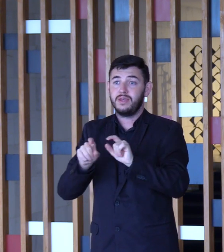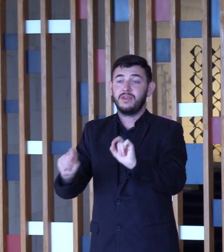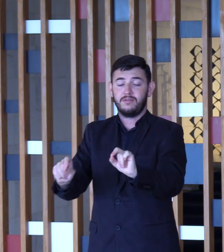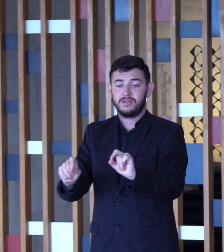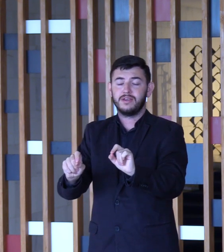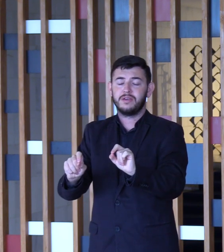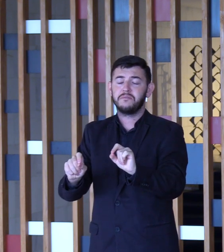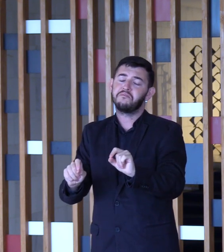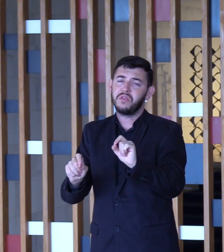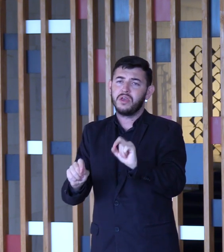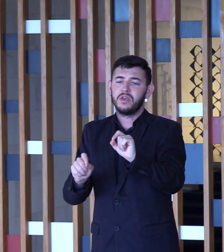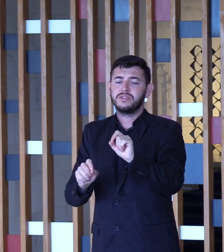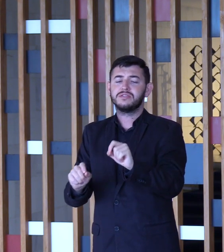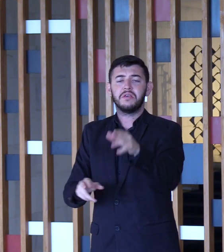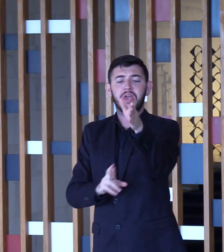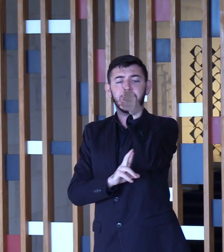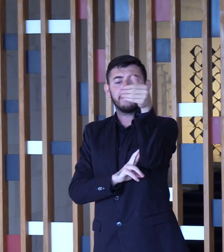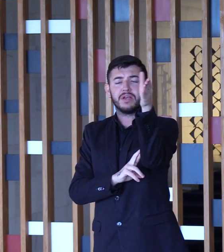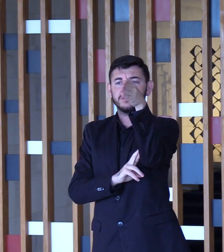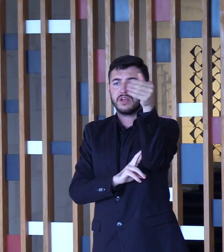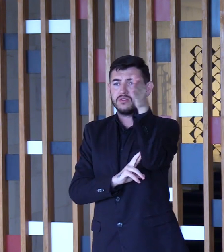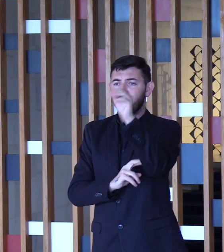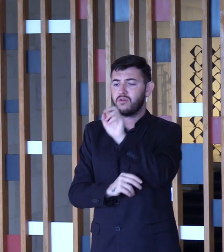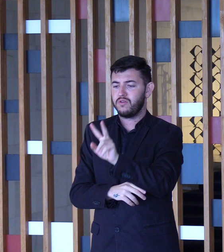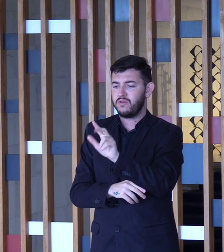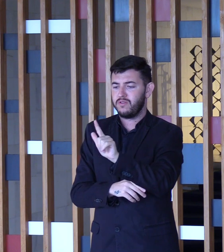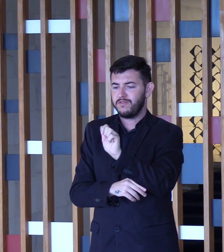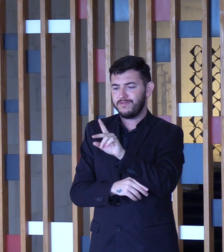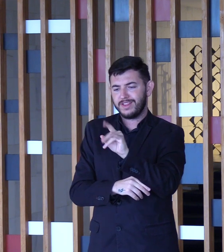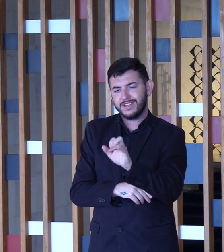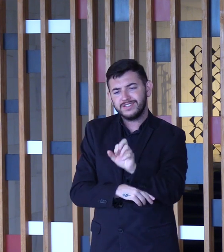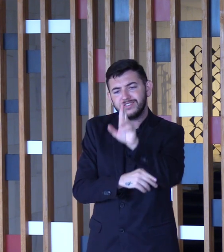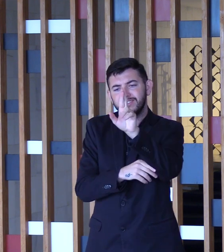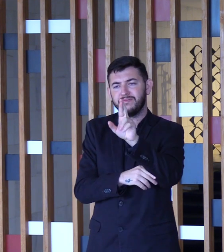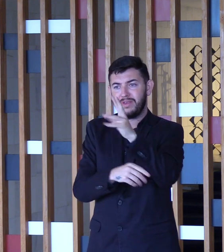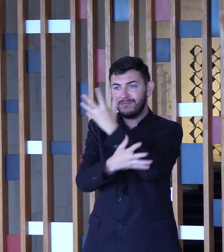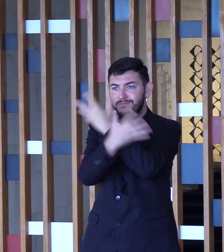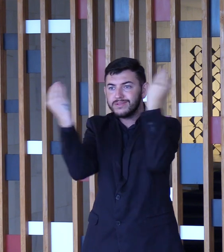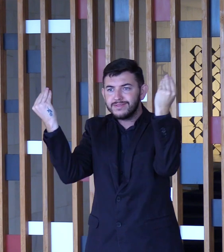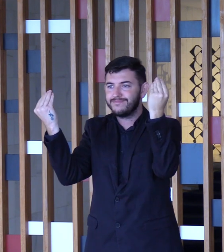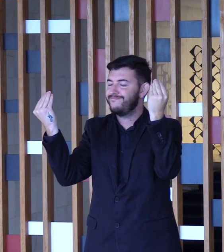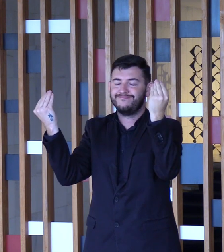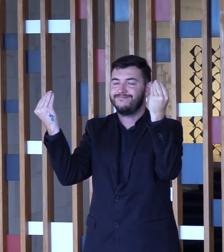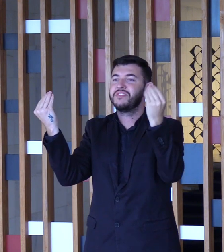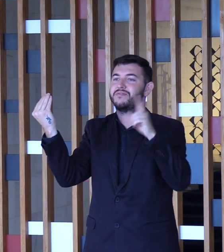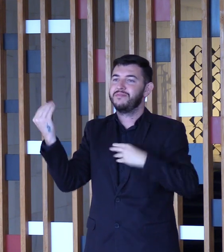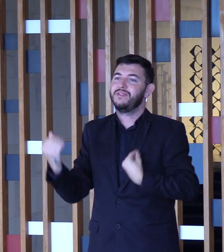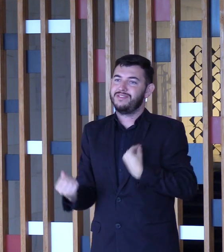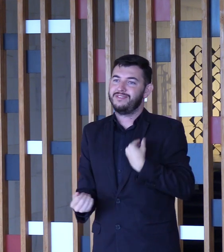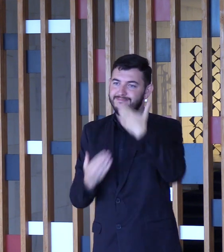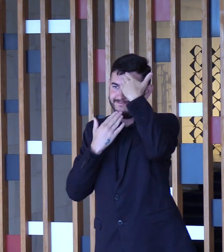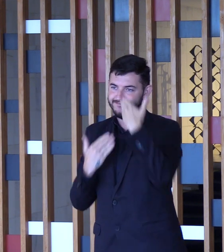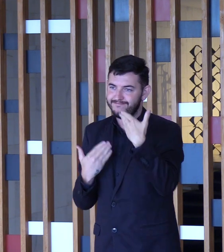Vladimir Moutinho, ela não foi esquecida, ela está presente entre todos nós. Muito obrigado.